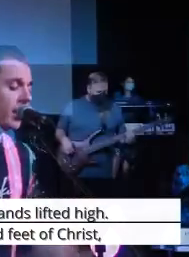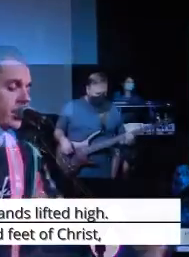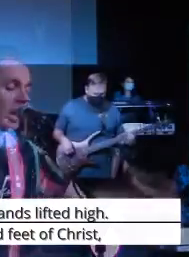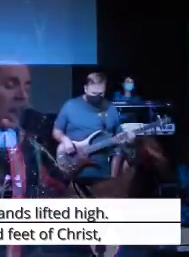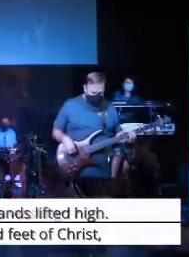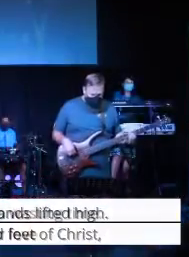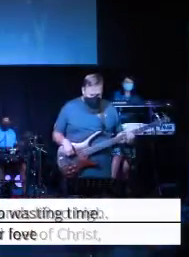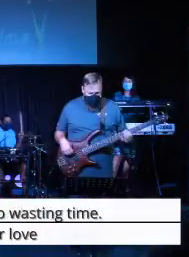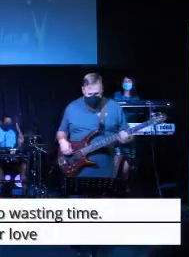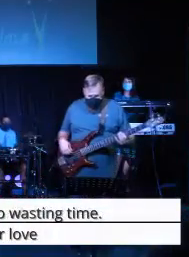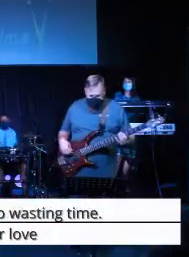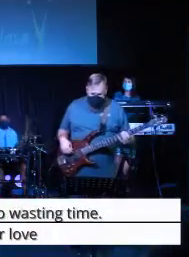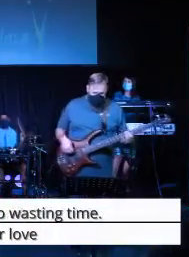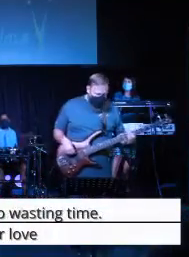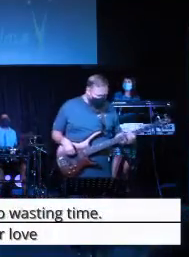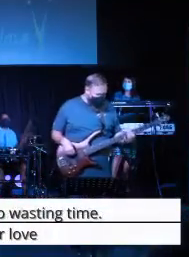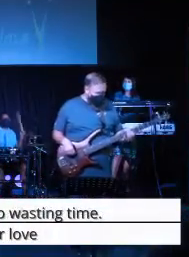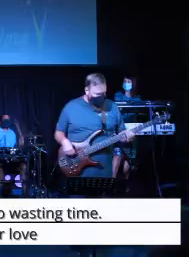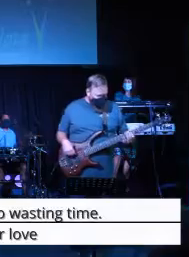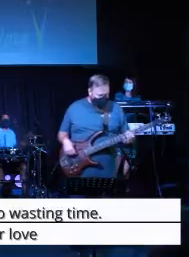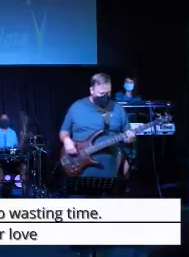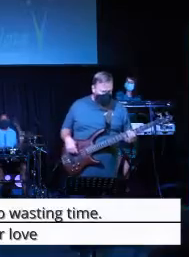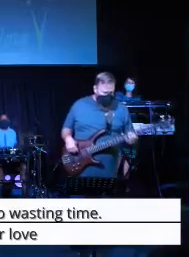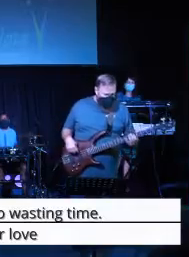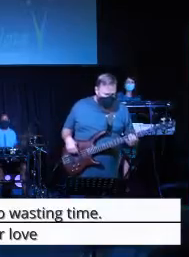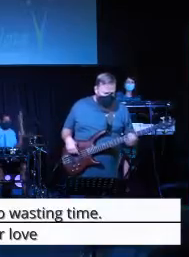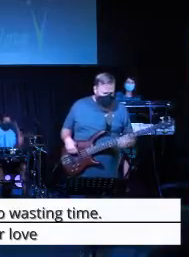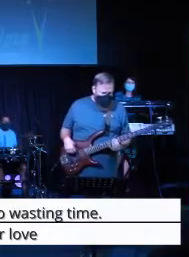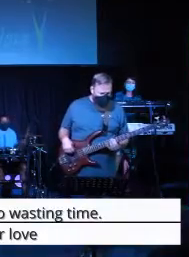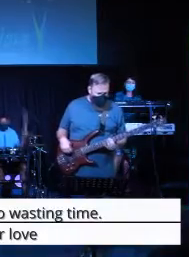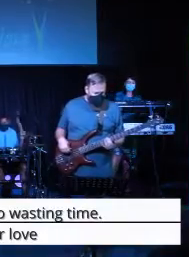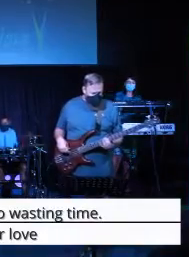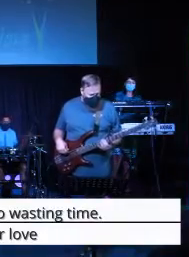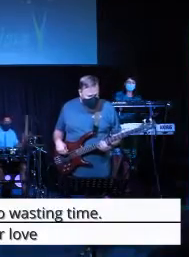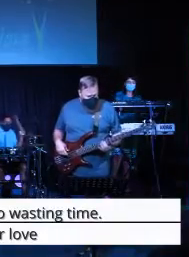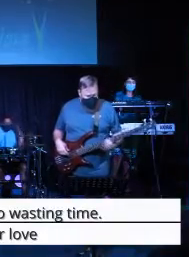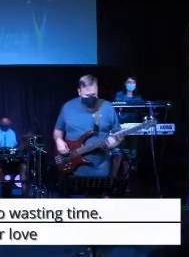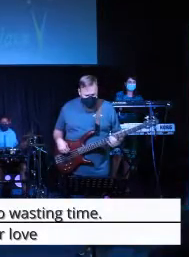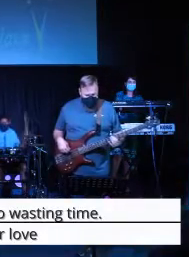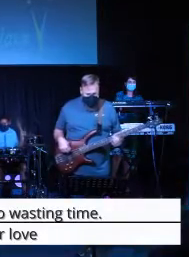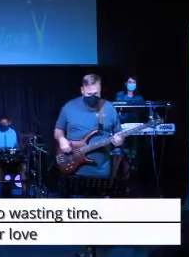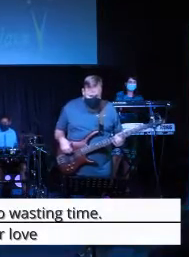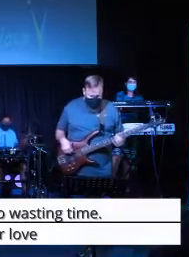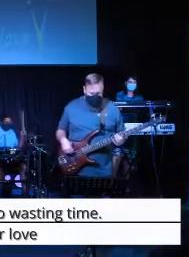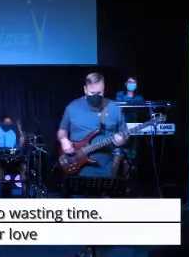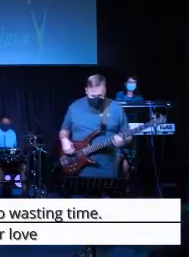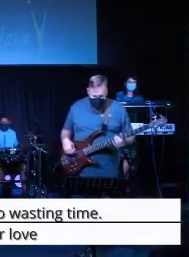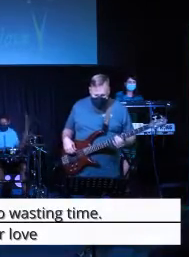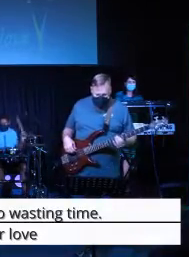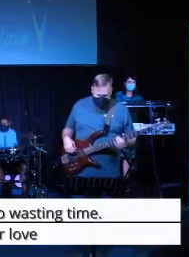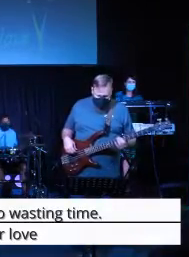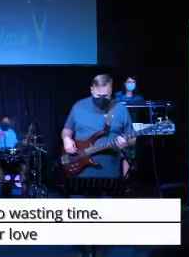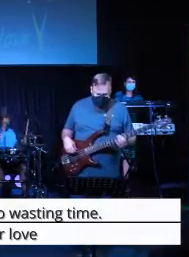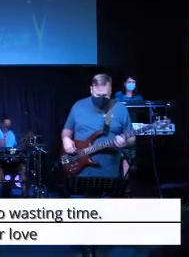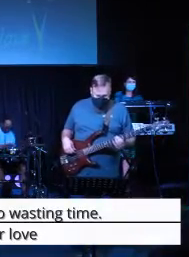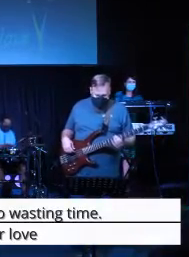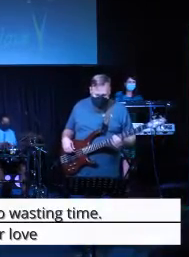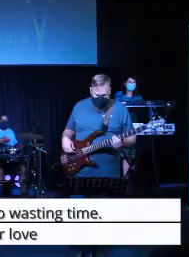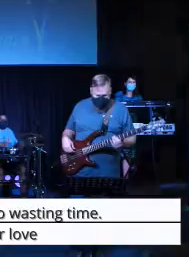no holding back no wasting time we live for love